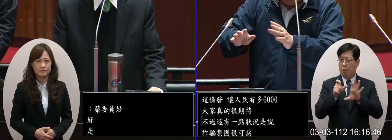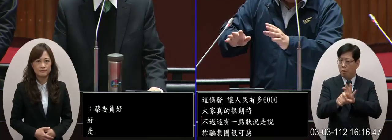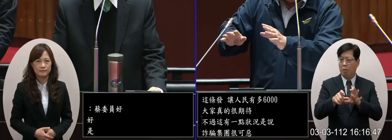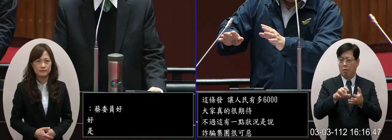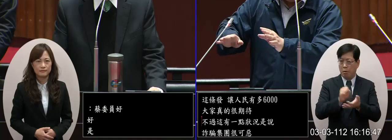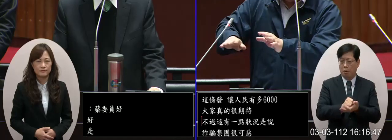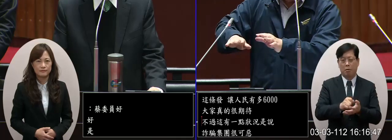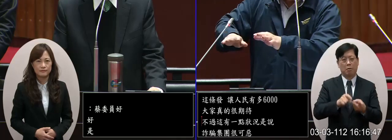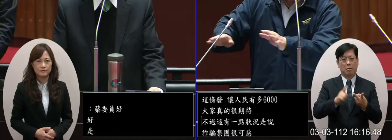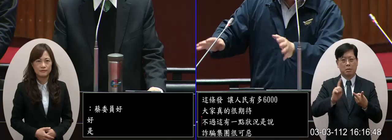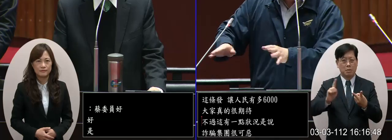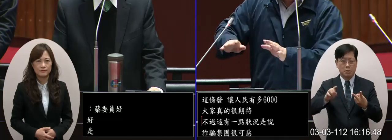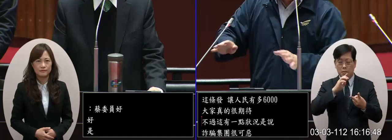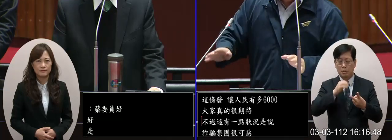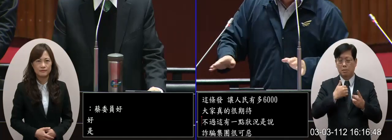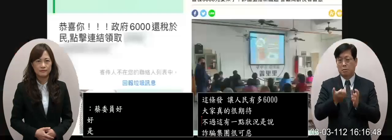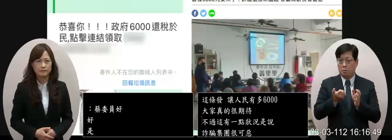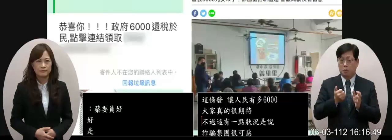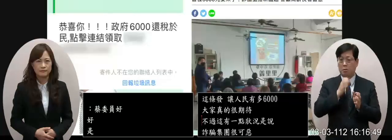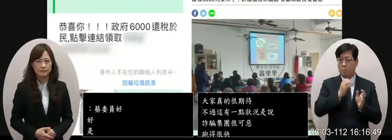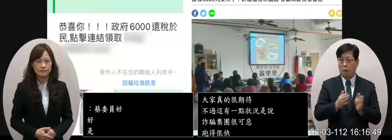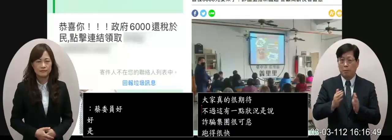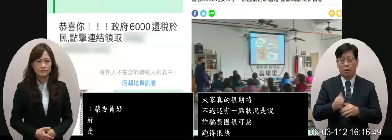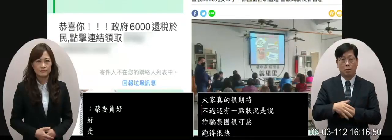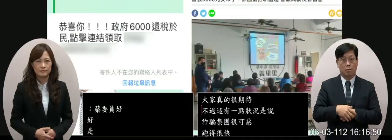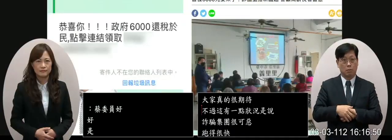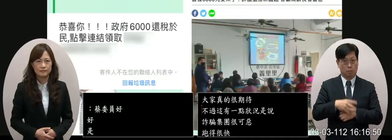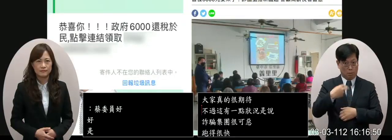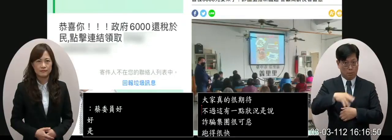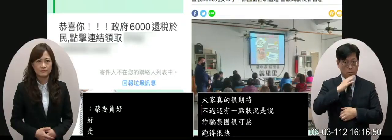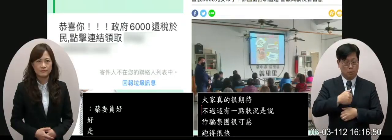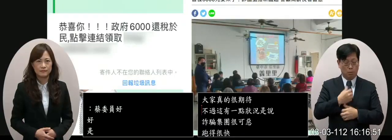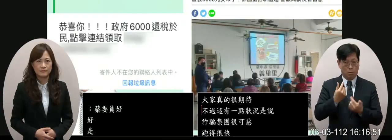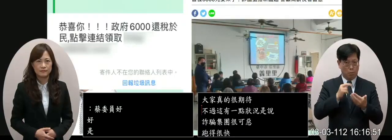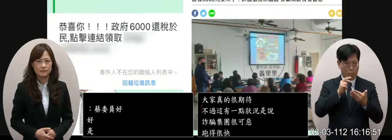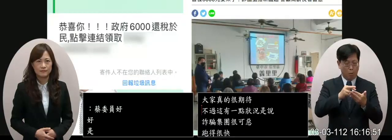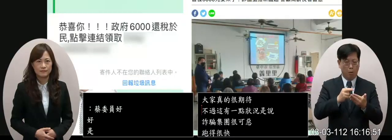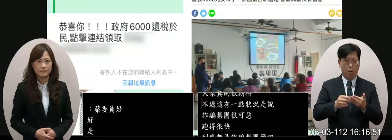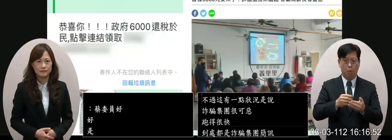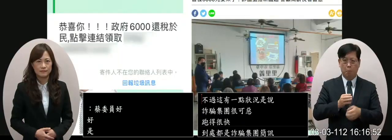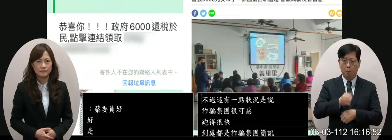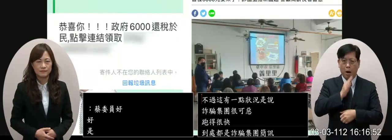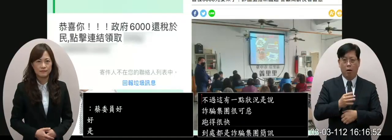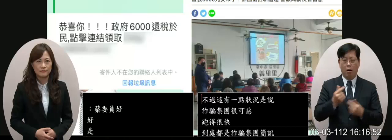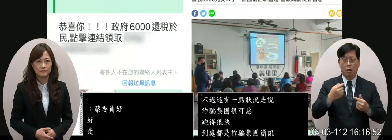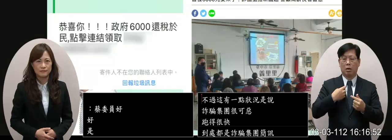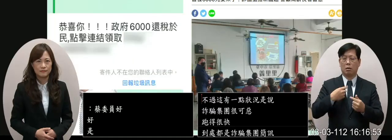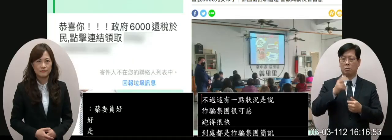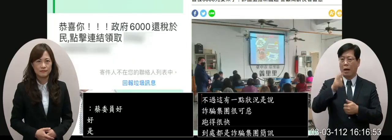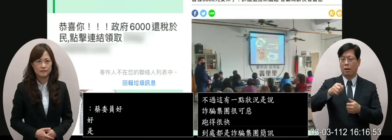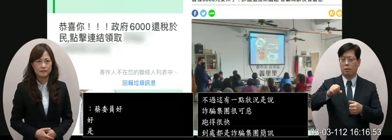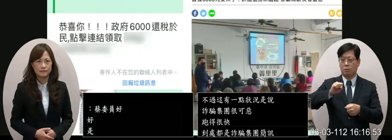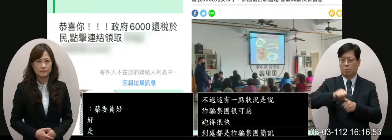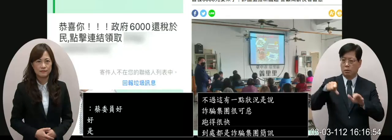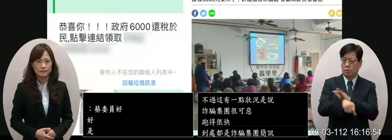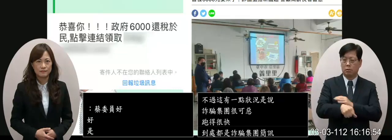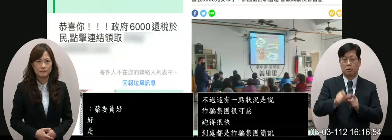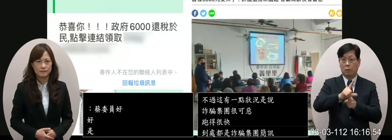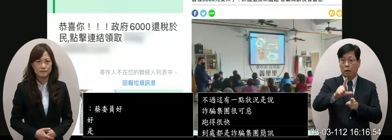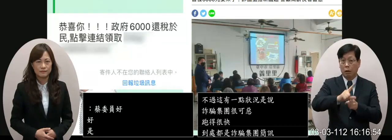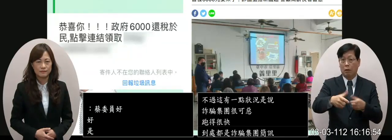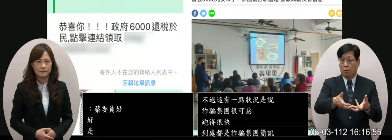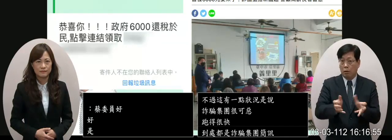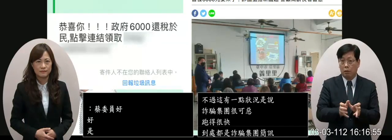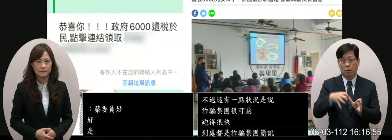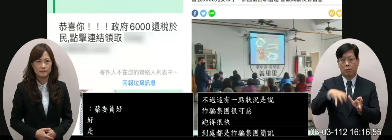這個一些前置作業他也說到有聲有色然後又叫你加入他們的一個LINE群組那個LINE群組又